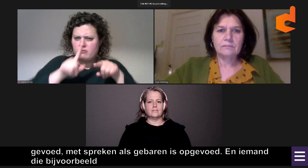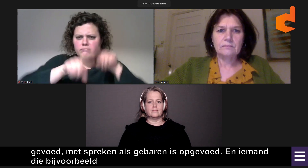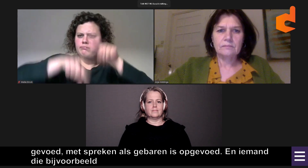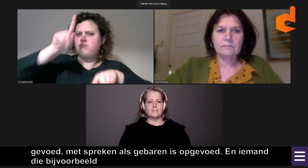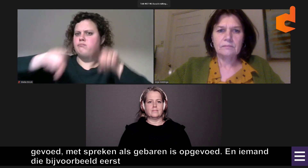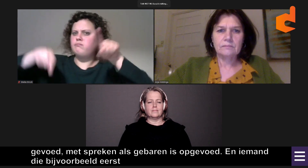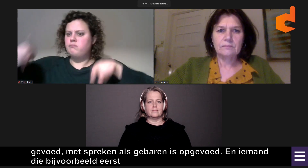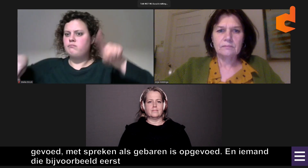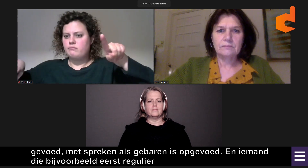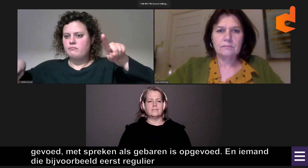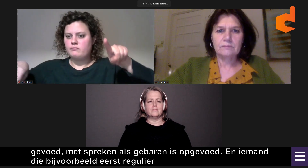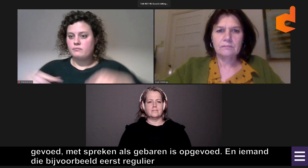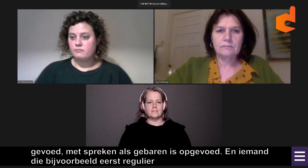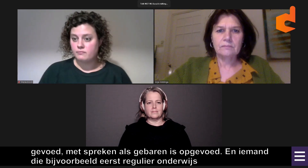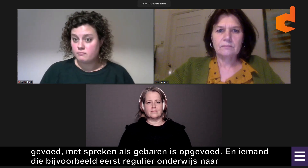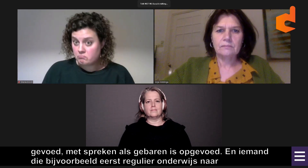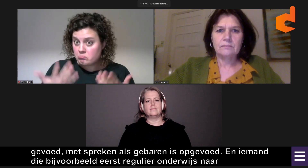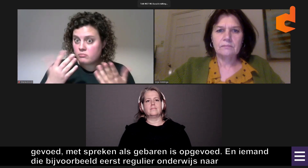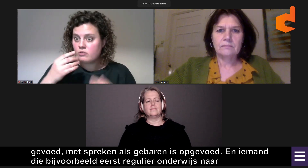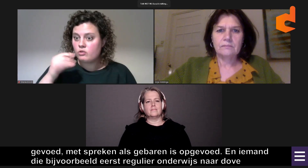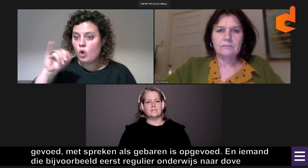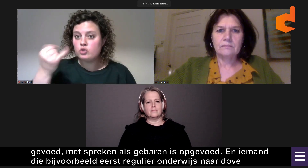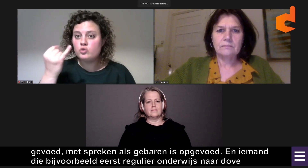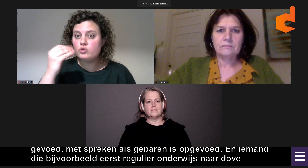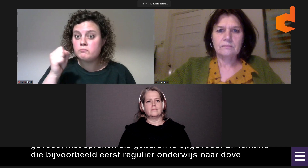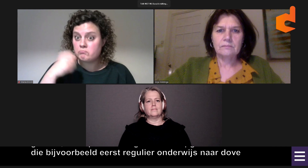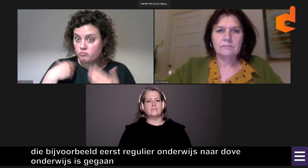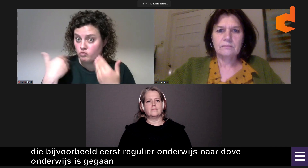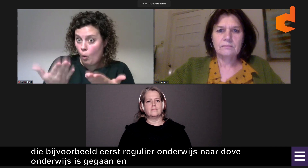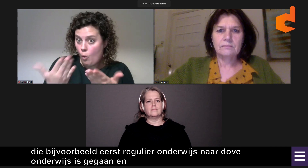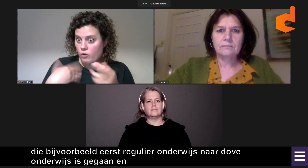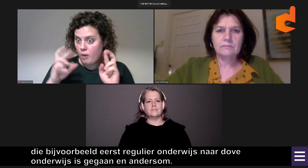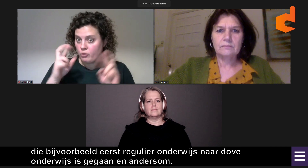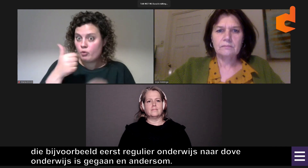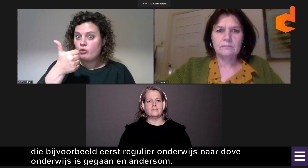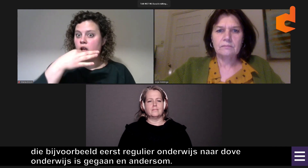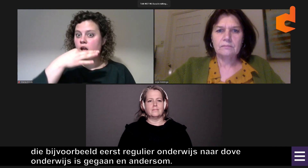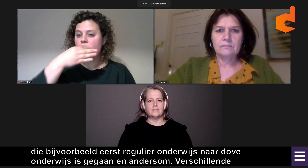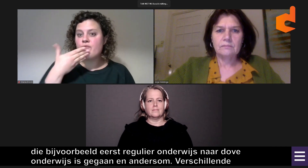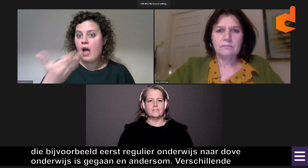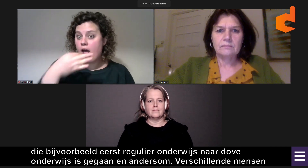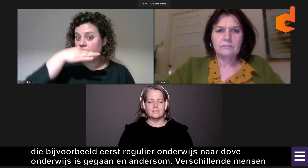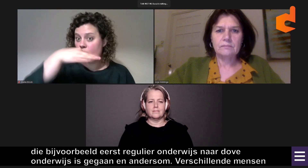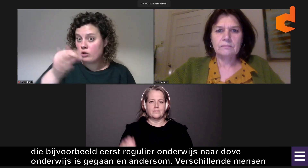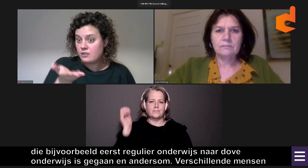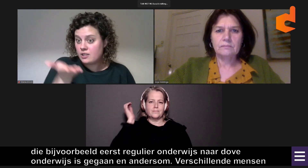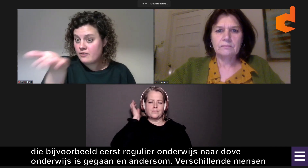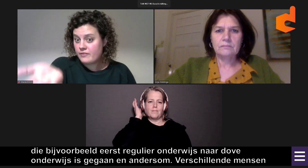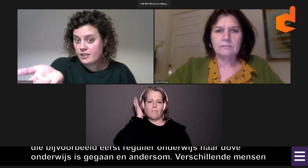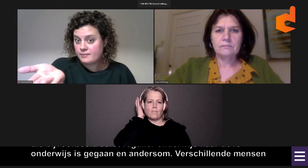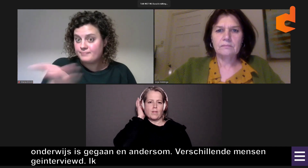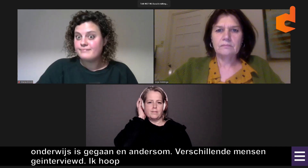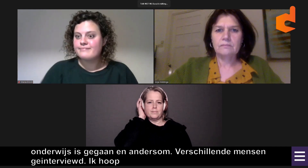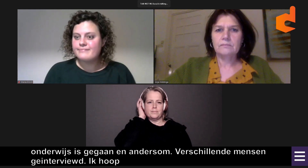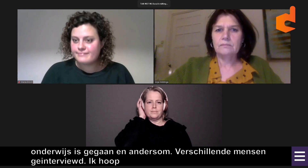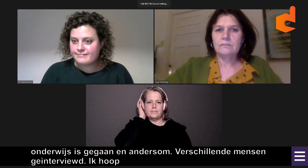reguliere onderwijs naar doof onderwijs gaat of andersom. Dus zo proberen we verschillende mensen te interviewen. Dus ik hoop dat ik op deze manier, Jos,